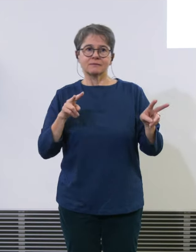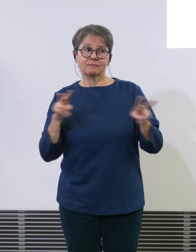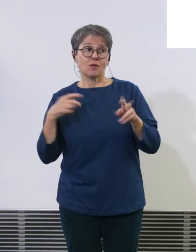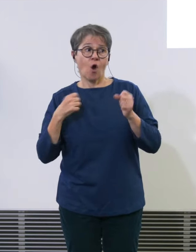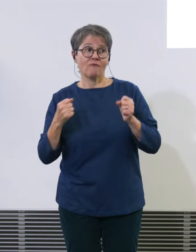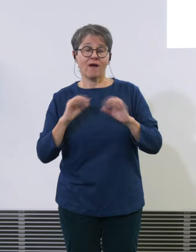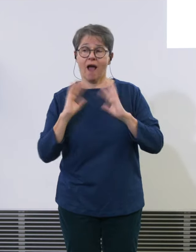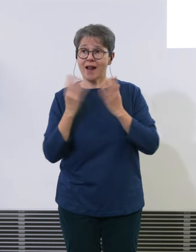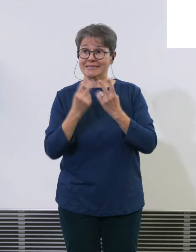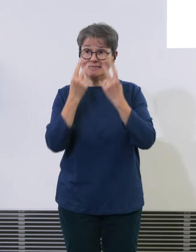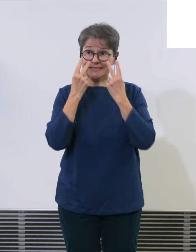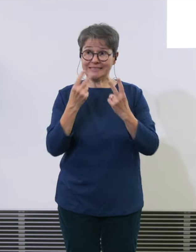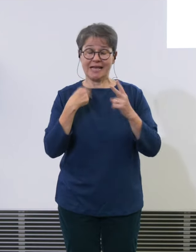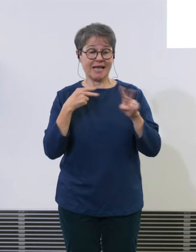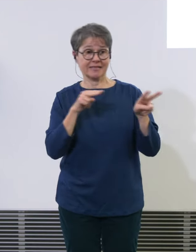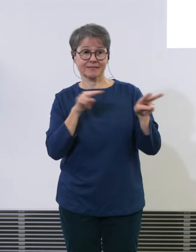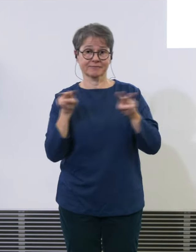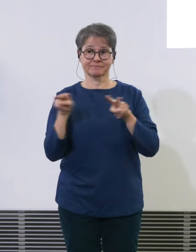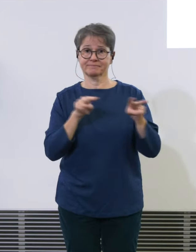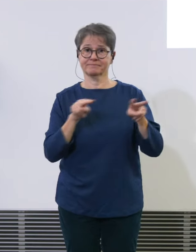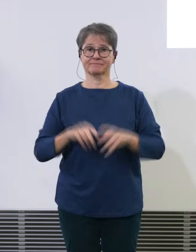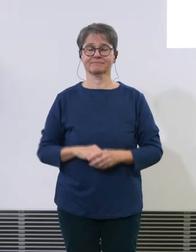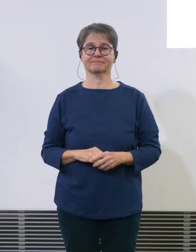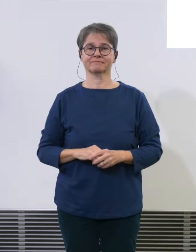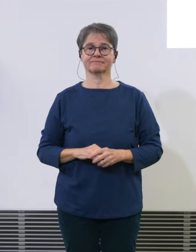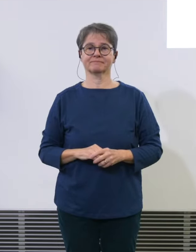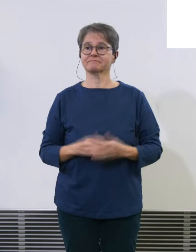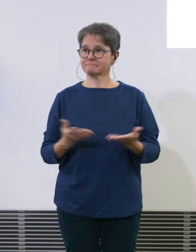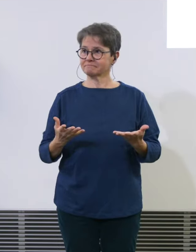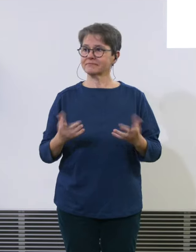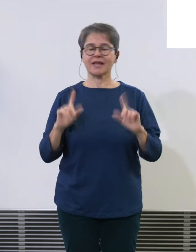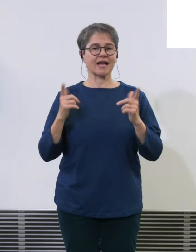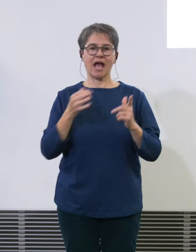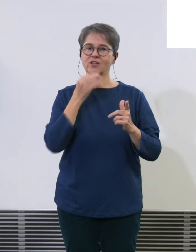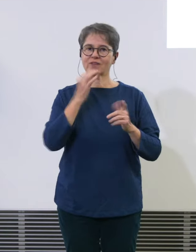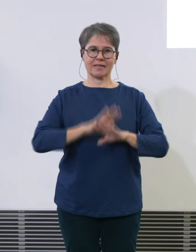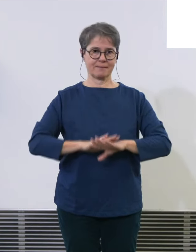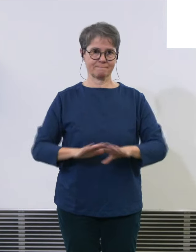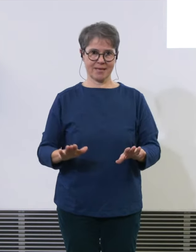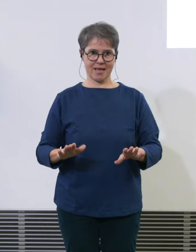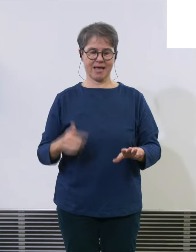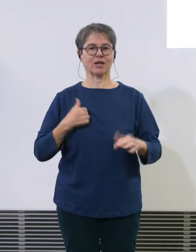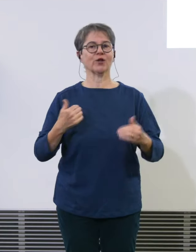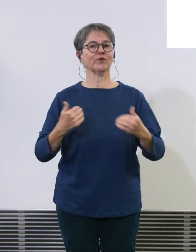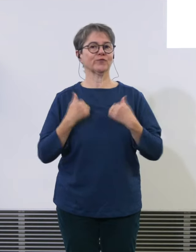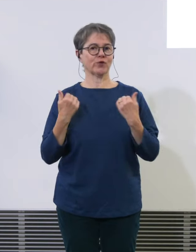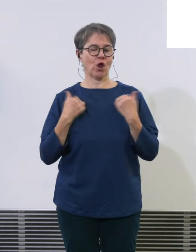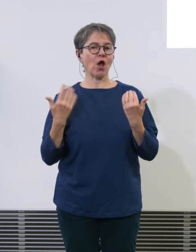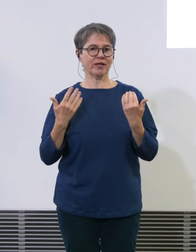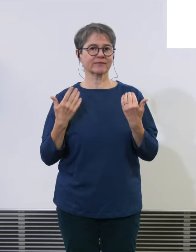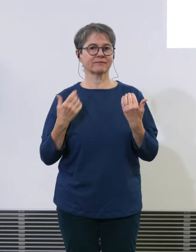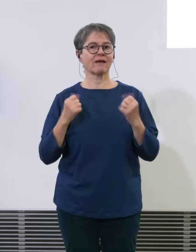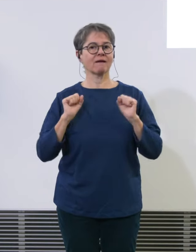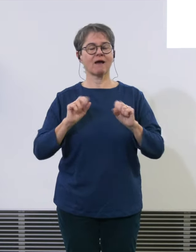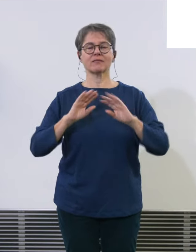in diesem Fall scheinen keine Fragen mehr rum zu sein dann freuen wir uns dass wir alles haben beantworten